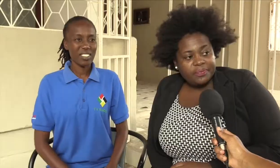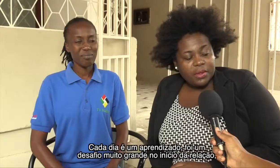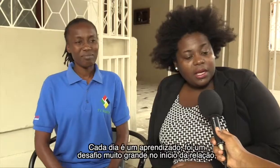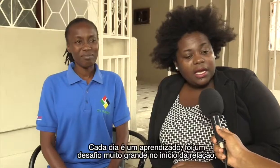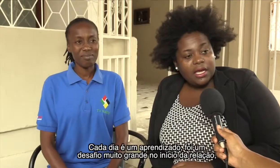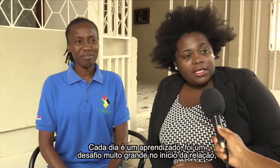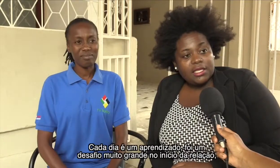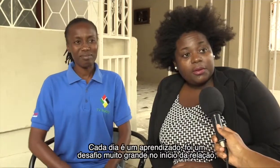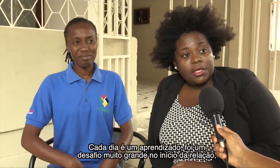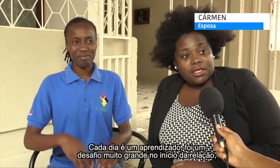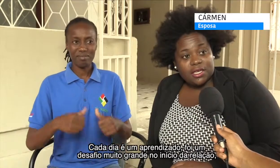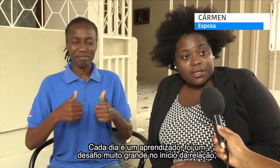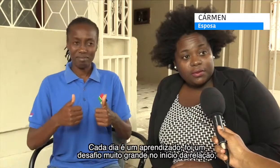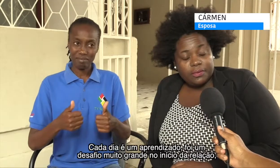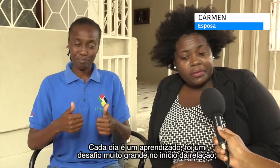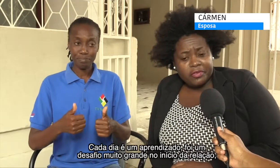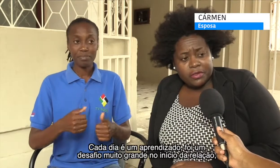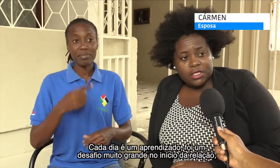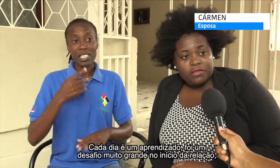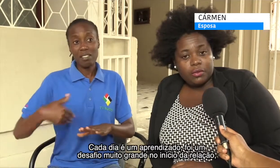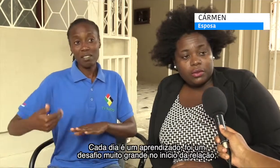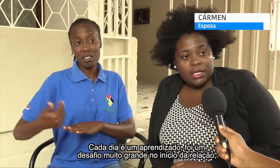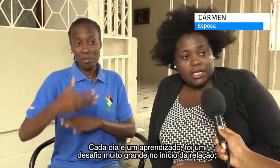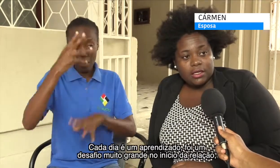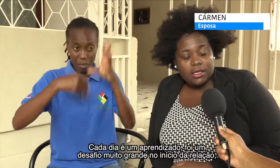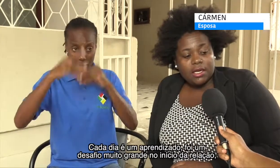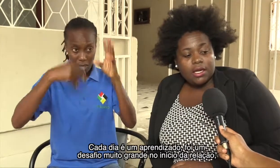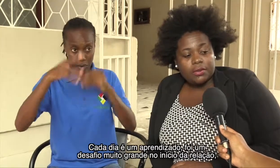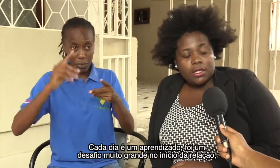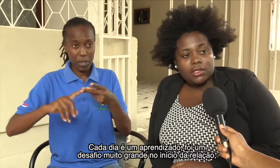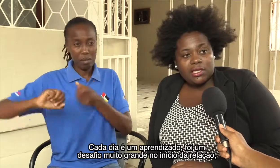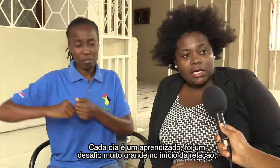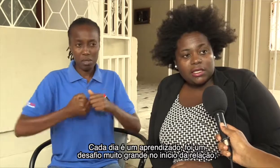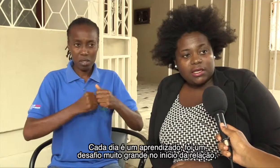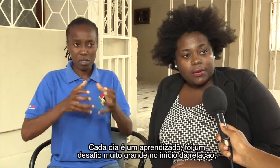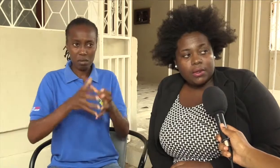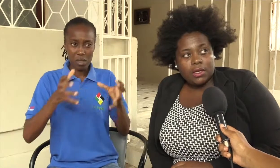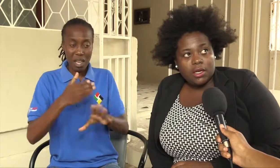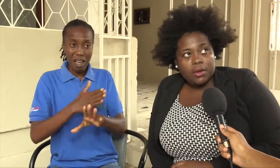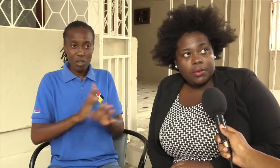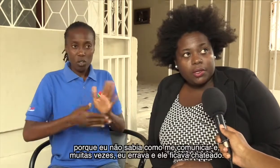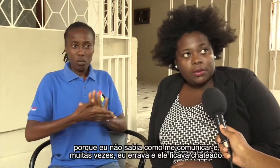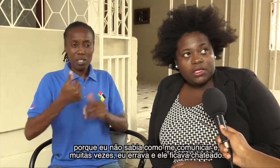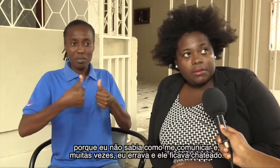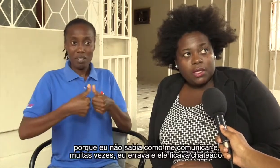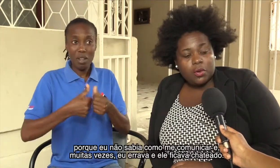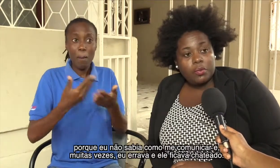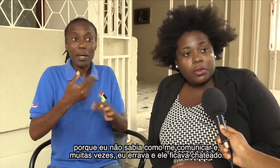A cada dia um aprendizado. Foi um desafio muito grande no início da relação. Porque eu não sabia como me